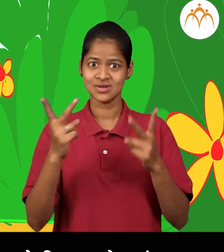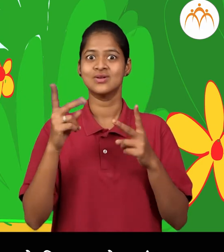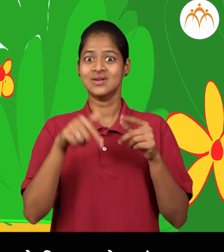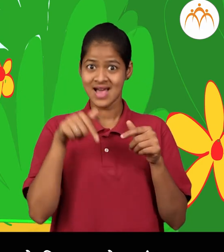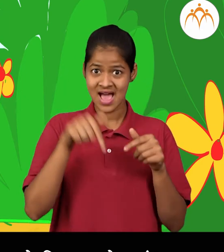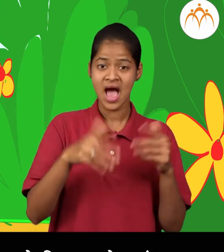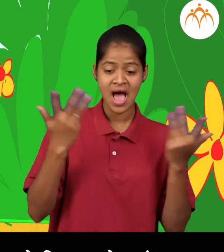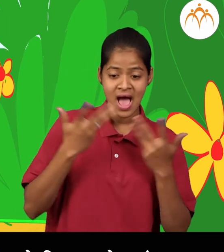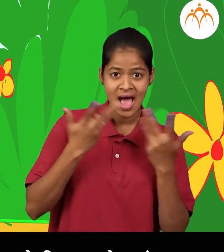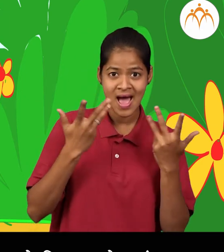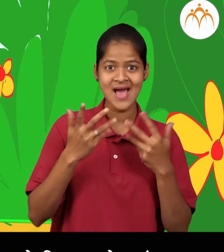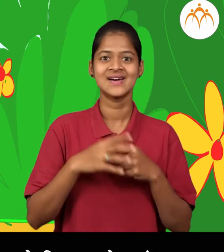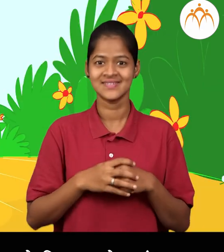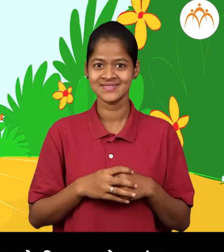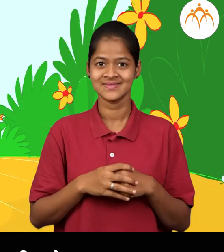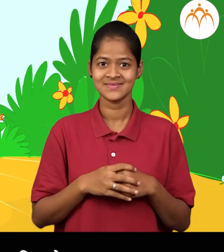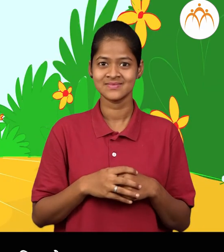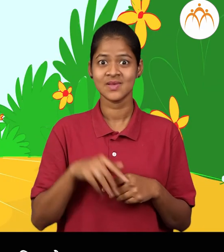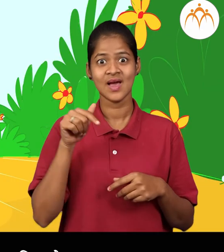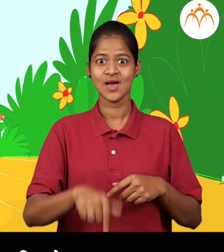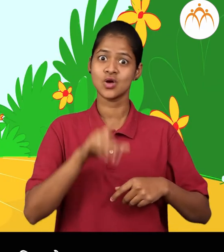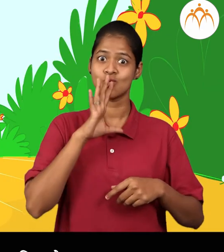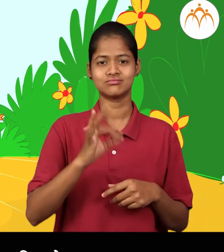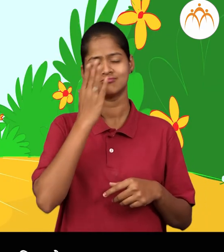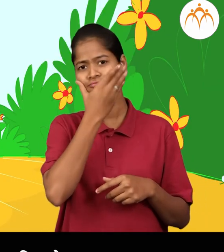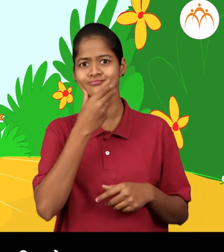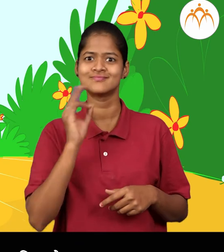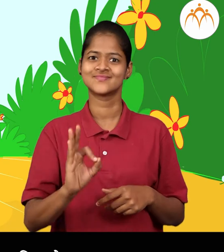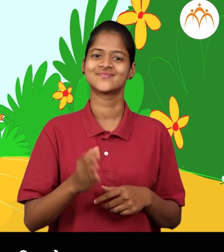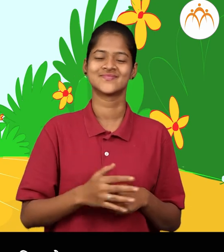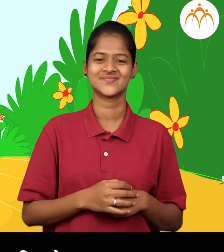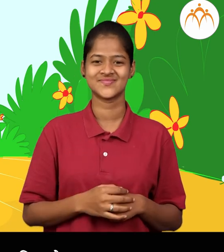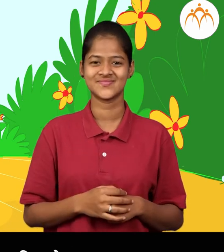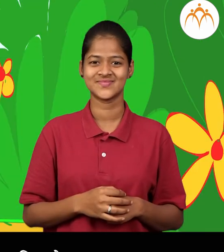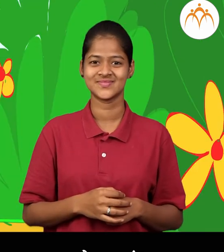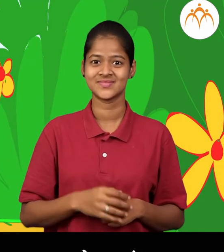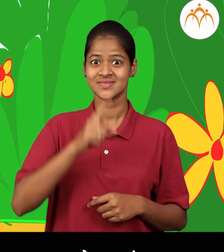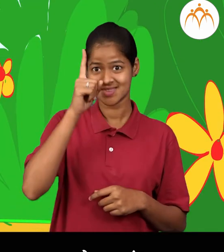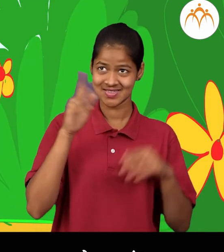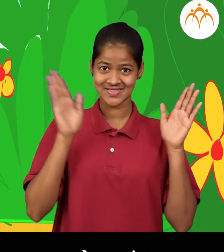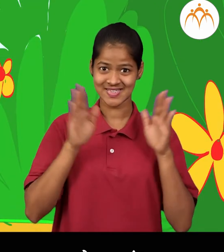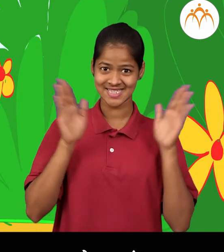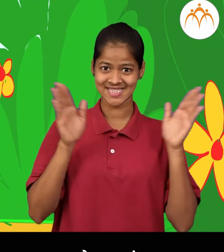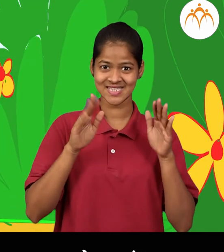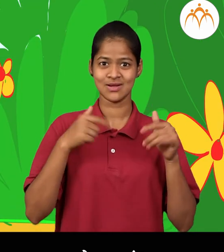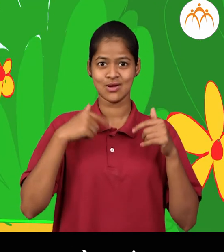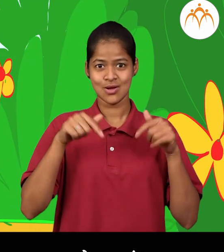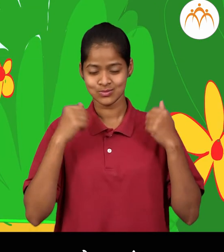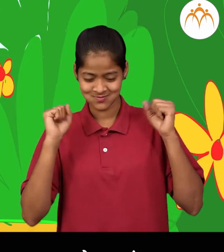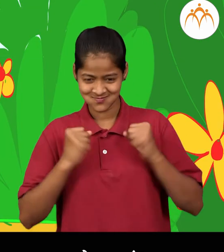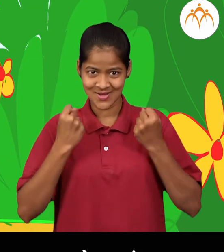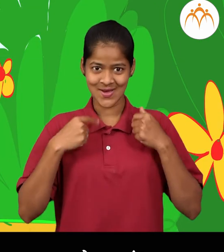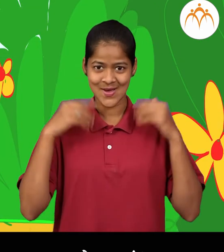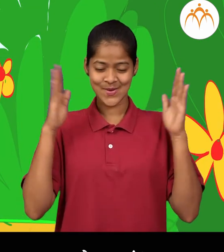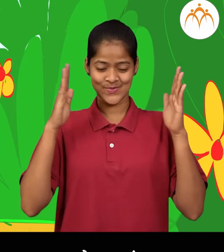कसे दिशे तसिल गँ खूब सुन्दर रम्य परिसर विश्टो मी उन्चा वरेल पक्षान सुपत